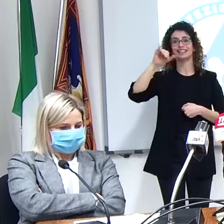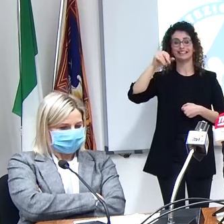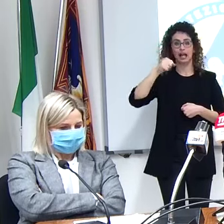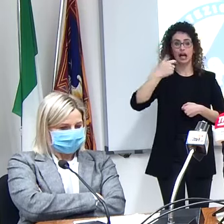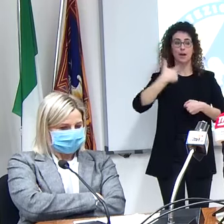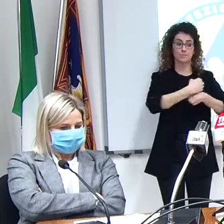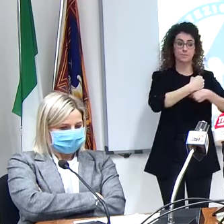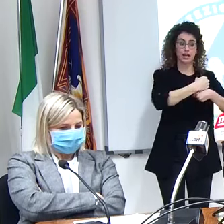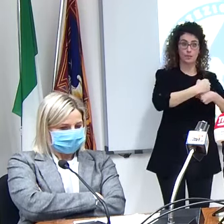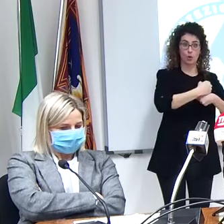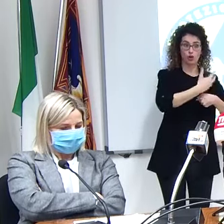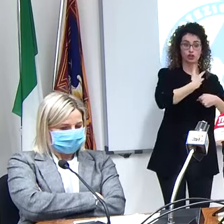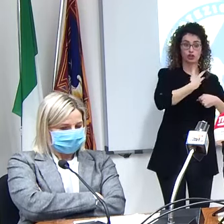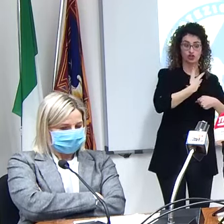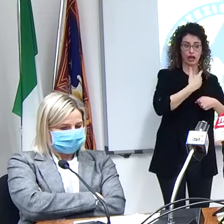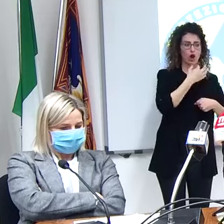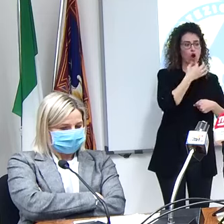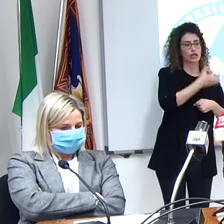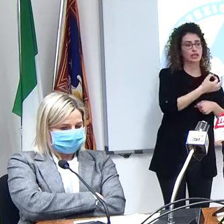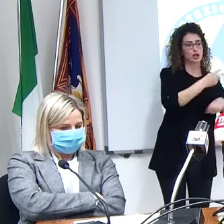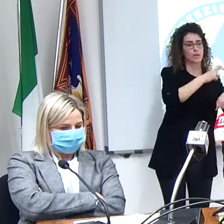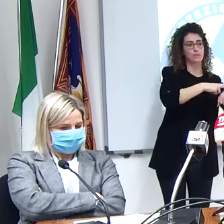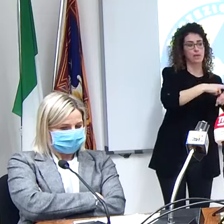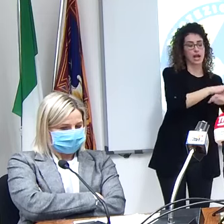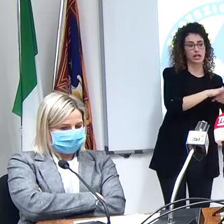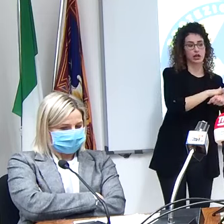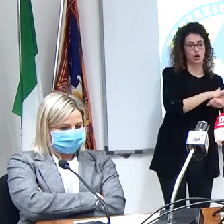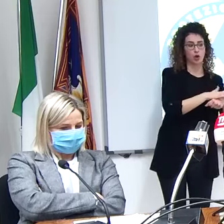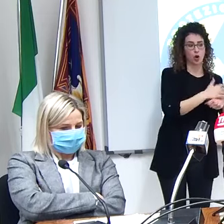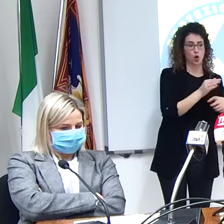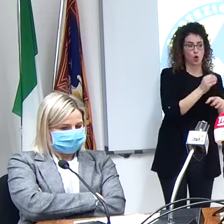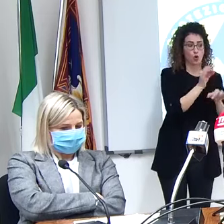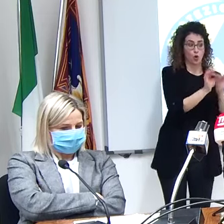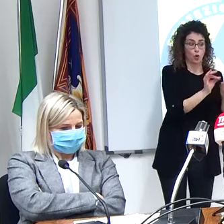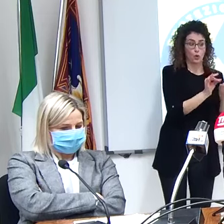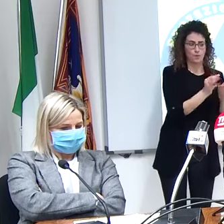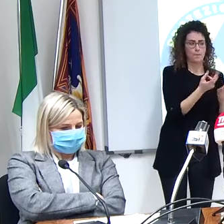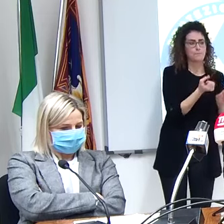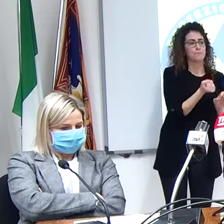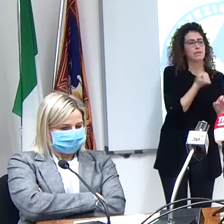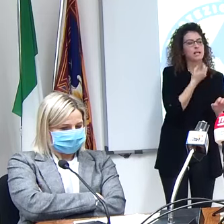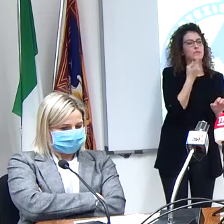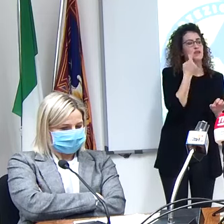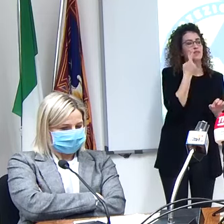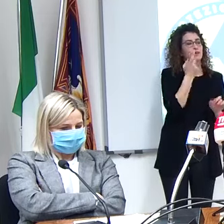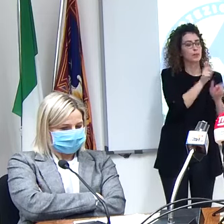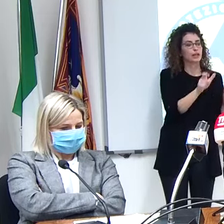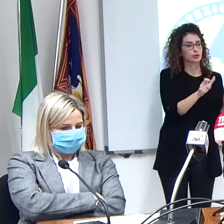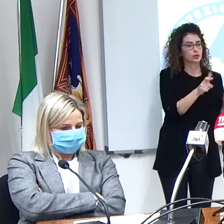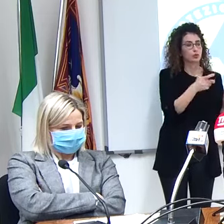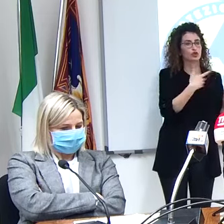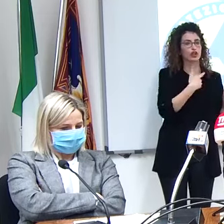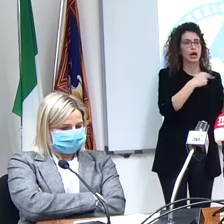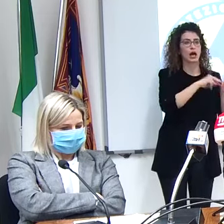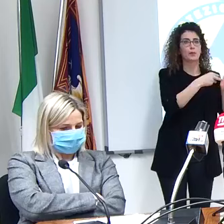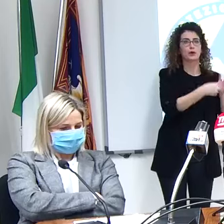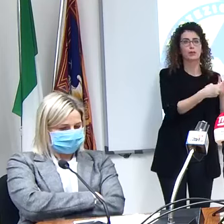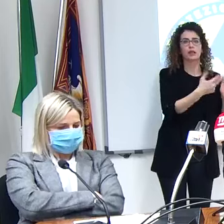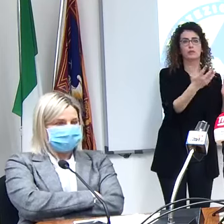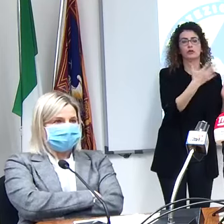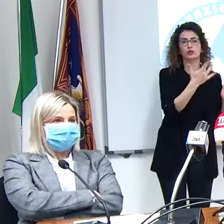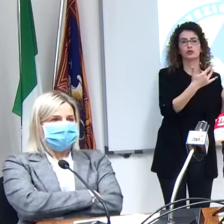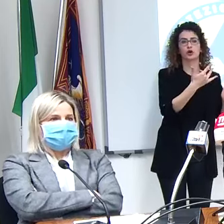in più cioè suggerisce al medico prima di utilizzarlo di verificare che il paziente non abbia dei problemi ad esempio